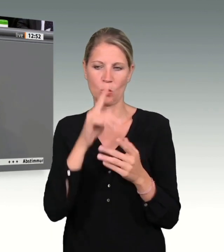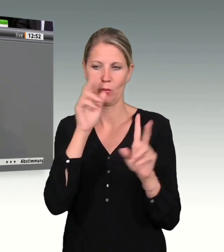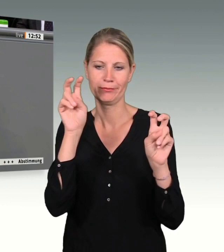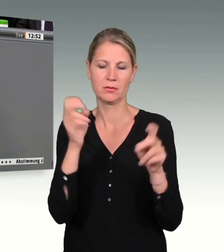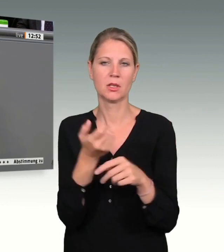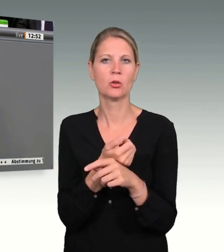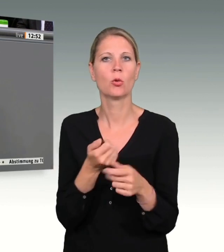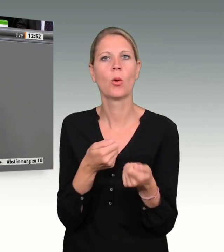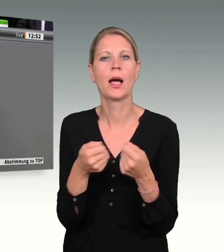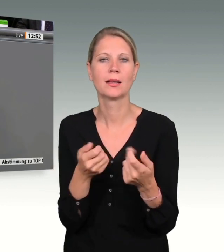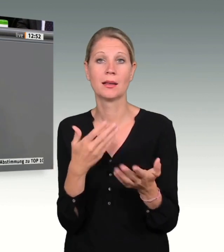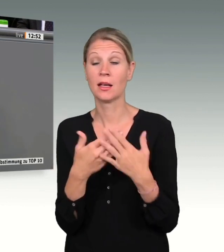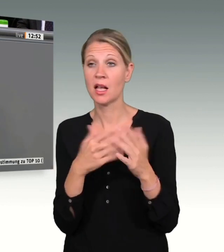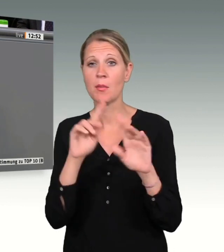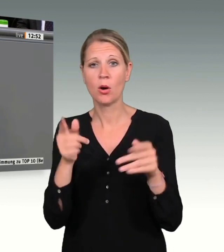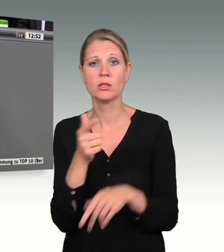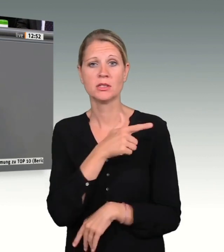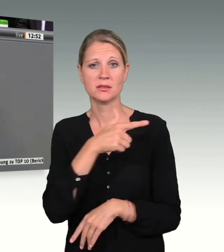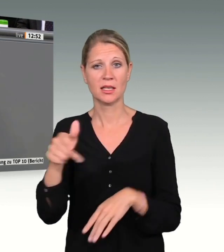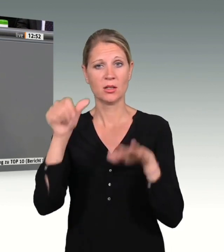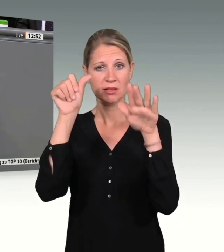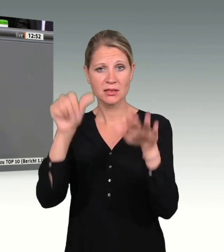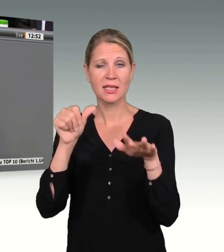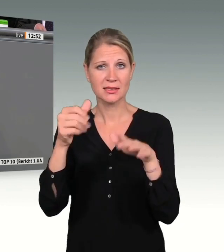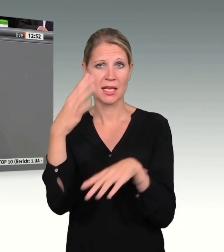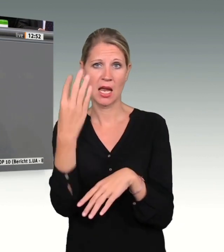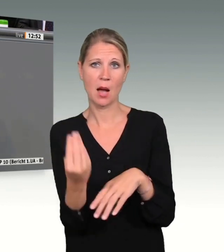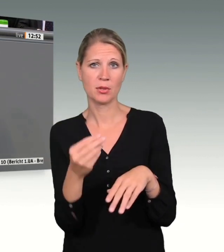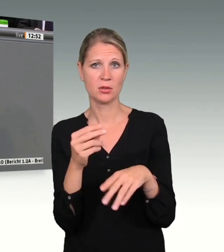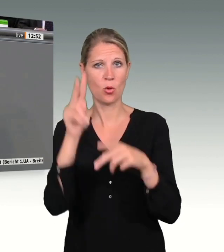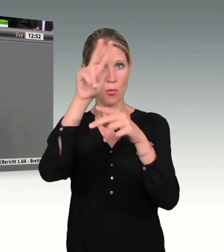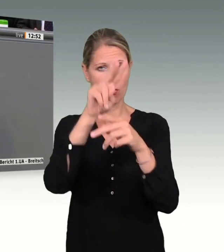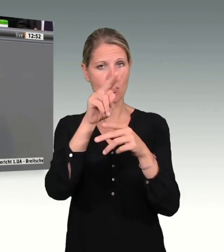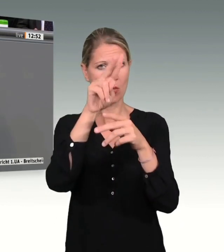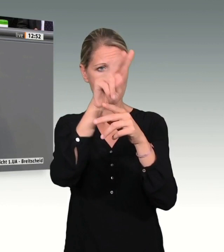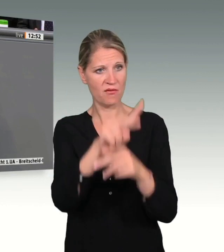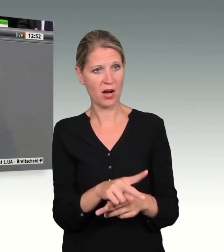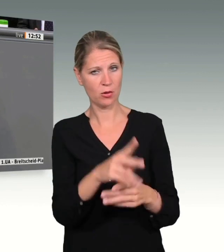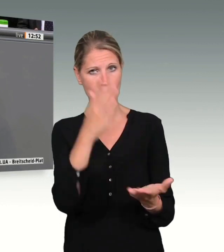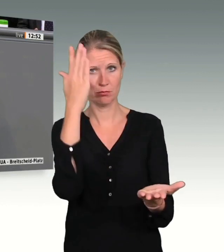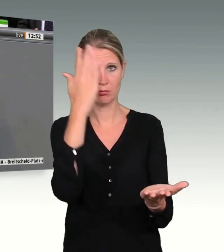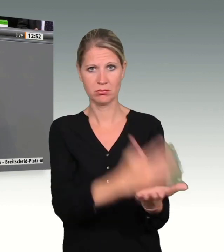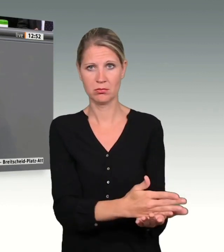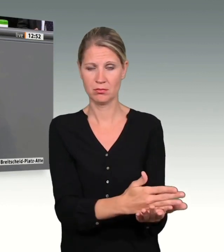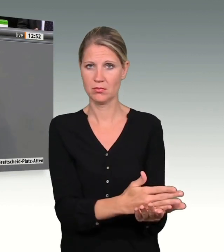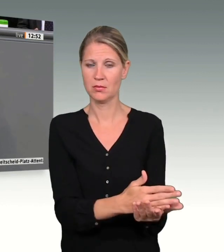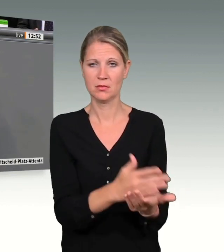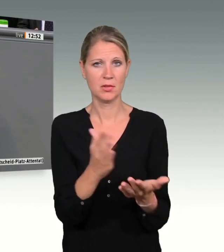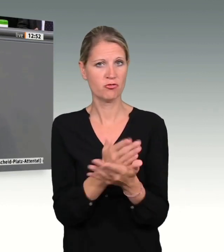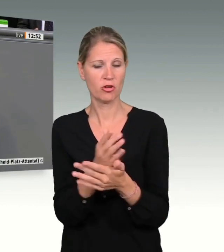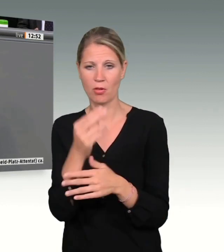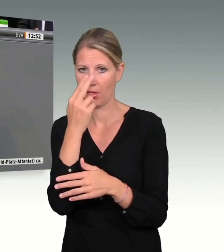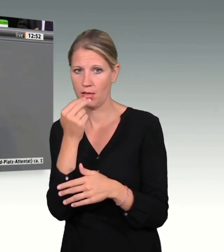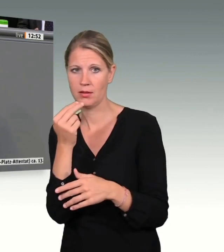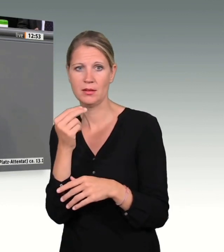Eine fatale Entscheidung. Er war fast ein Dutzendmal Thema im gemeinsamen Terrorabwehrzentrum. Die